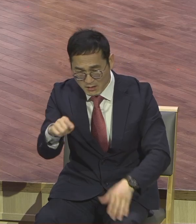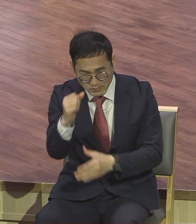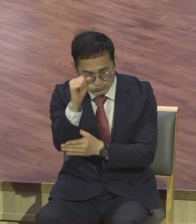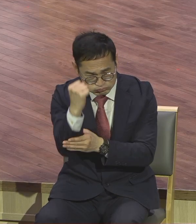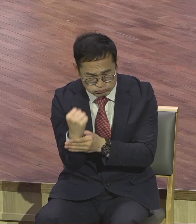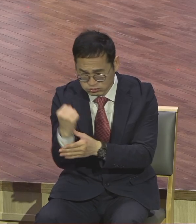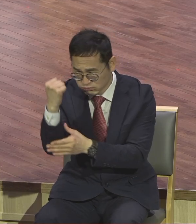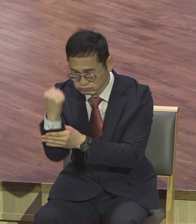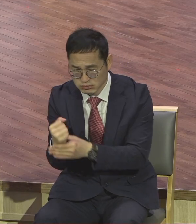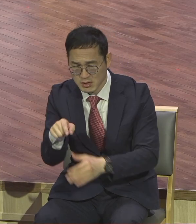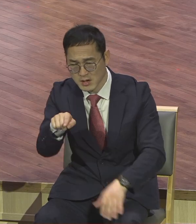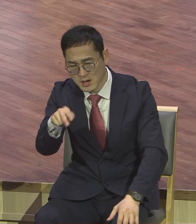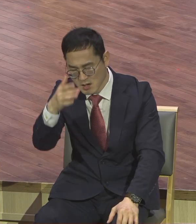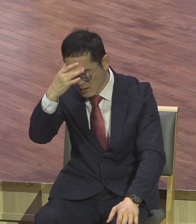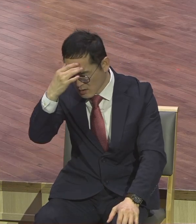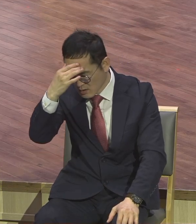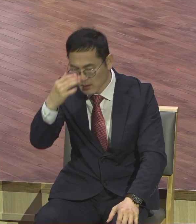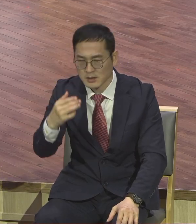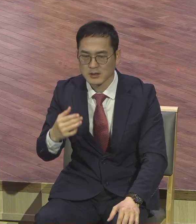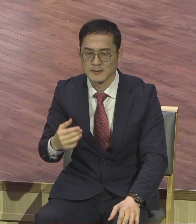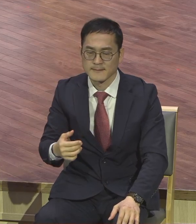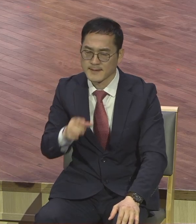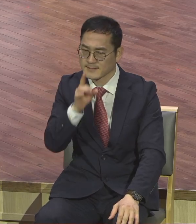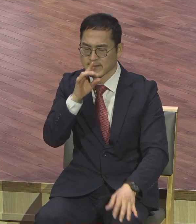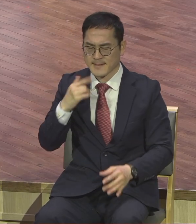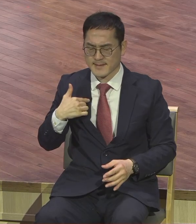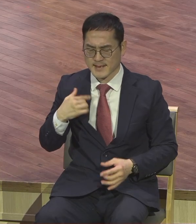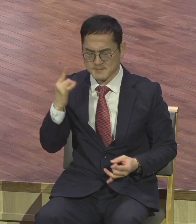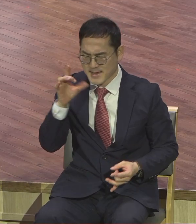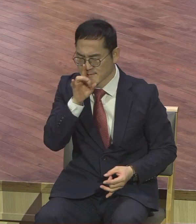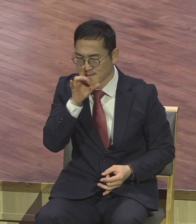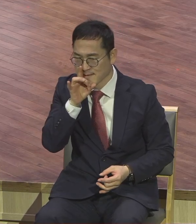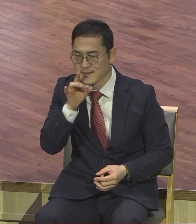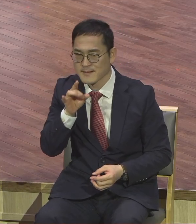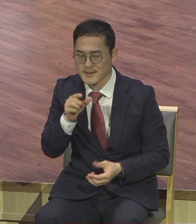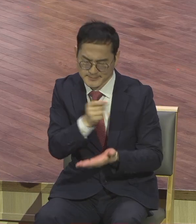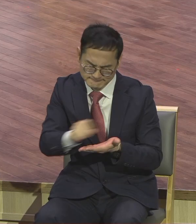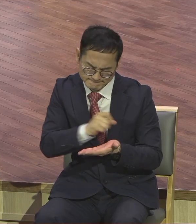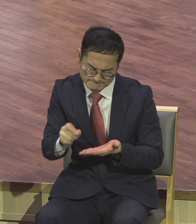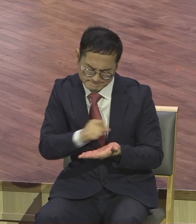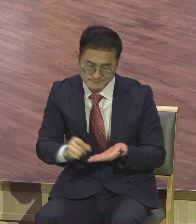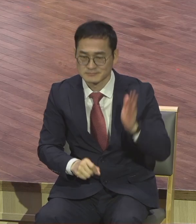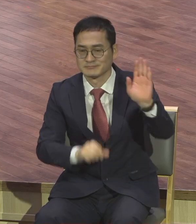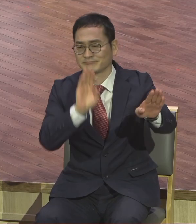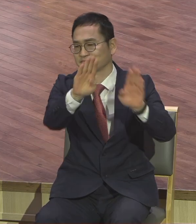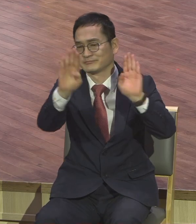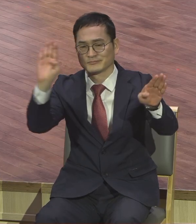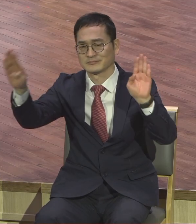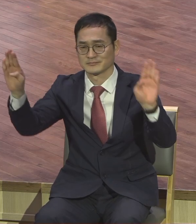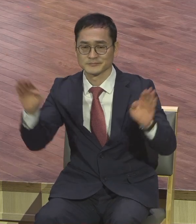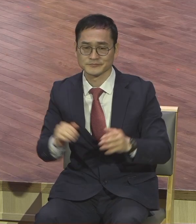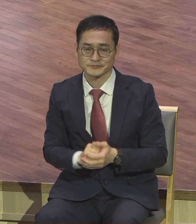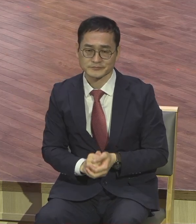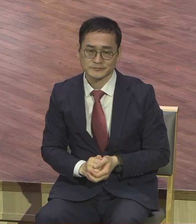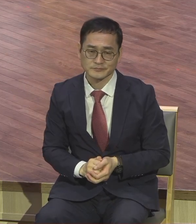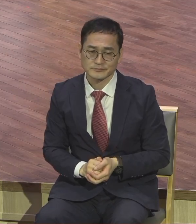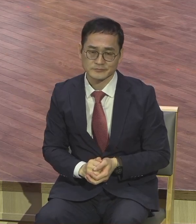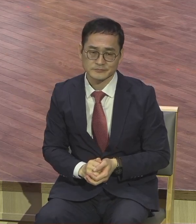그렇게 붙이셨습니다. 그런데 중세 카토릭이 성경을 뭐요. 자신들이 기독권을 평신도들의